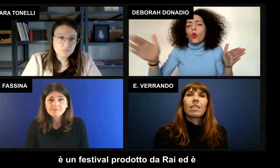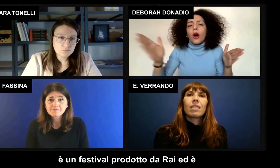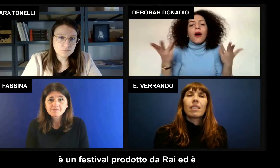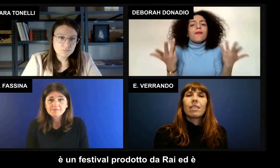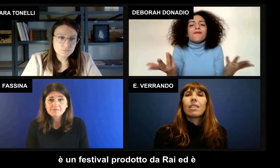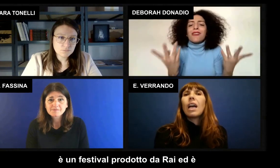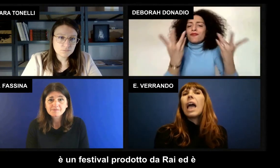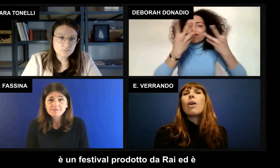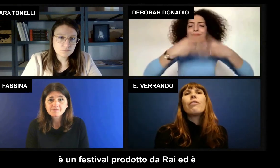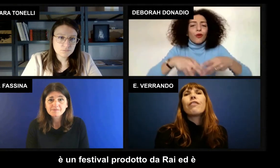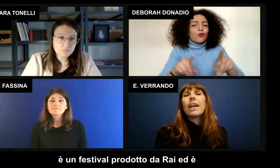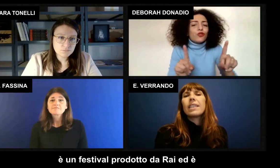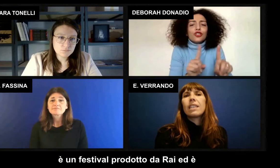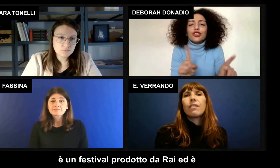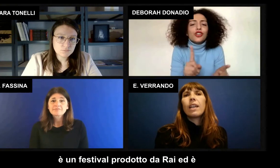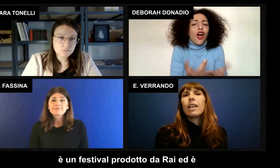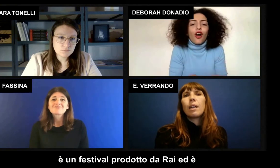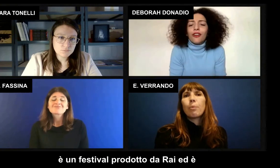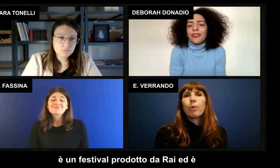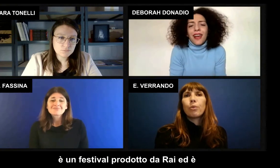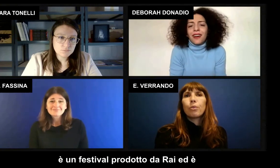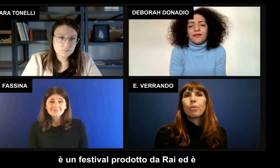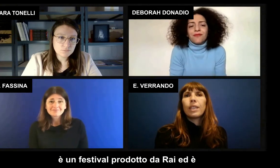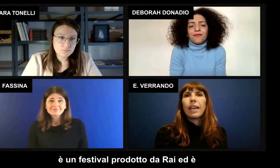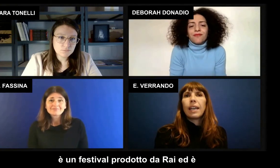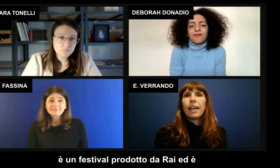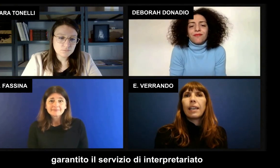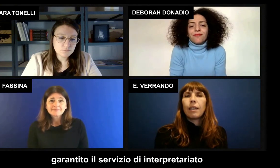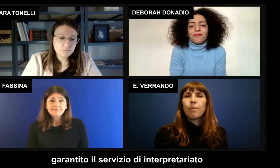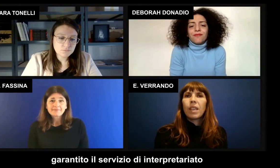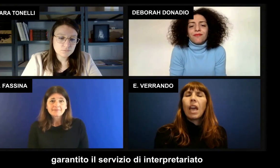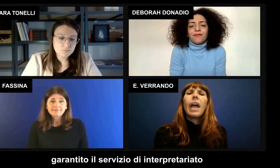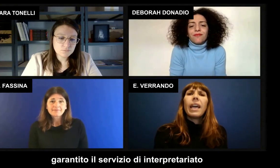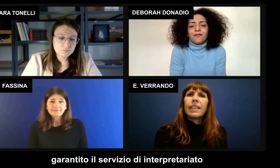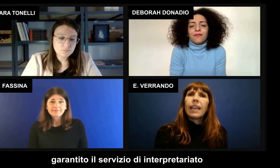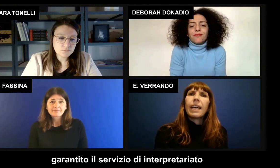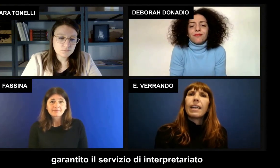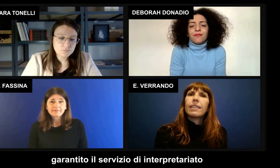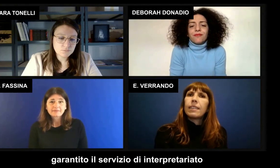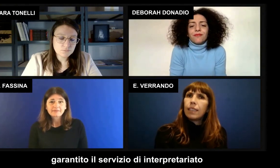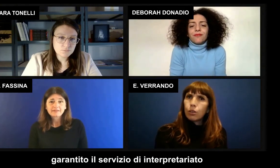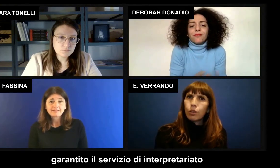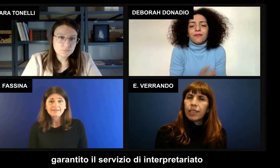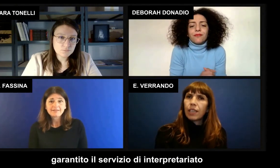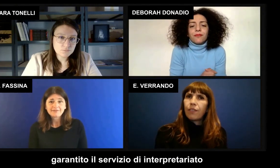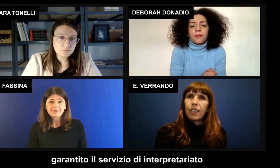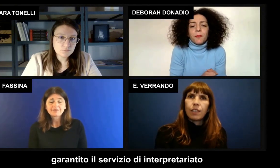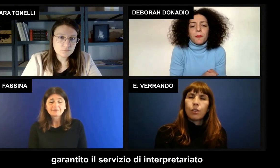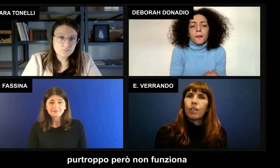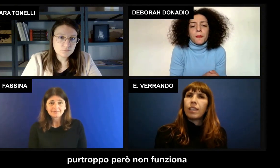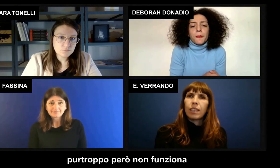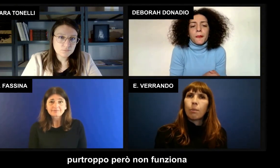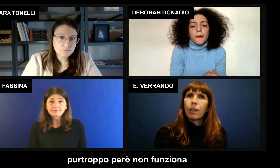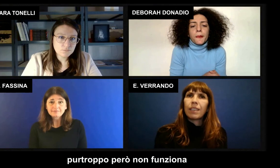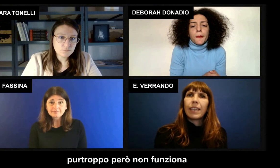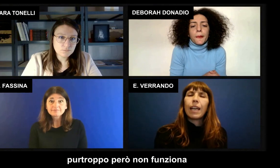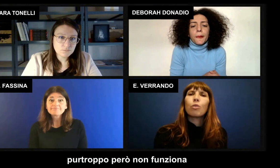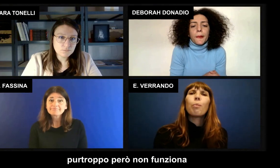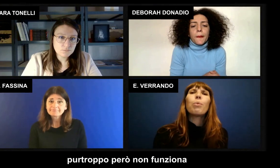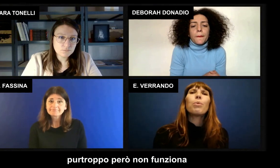è un festival prodotto da Rai ed è garantito il servizio di